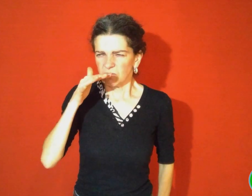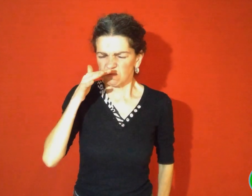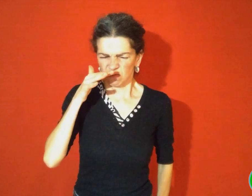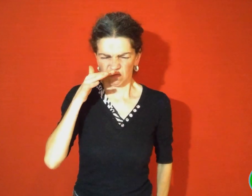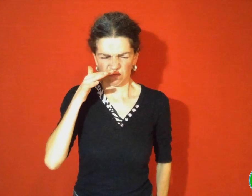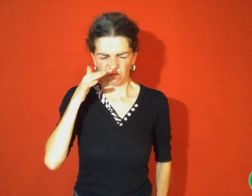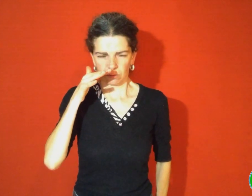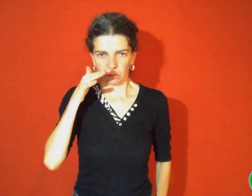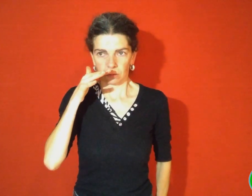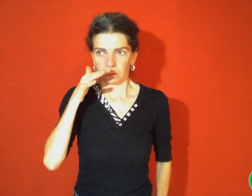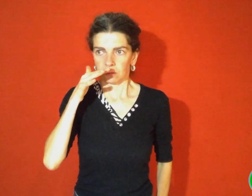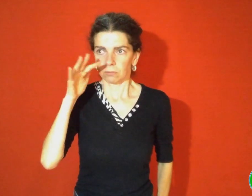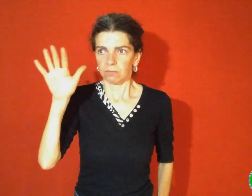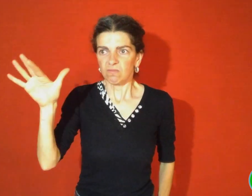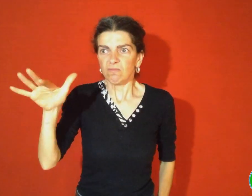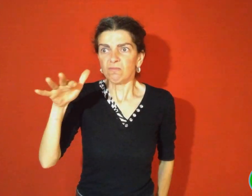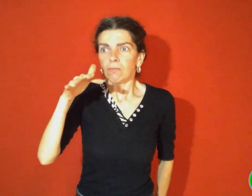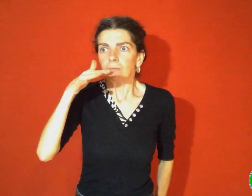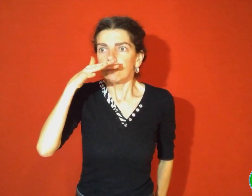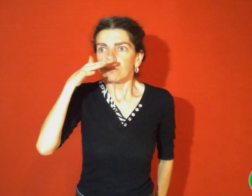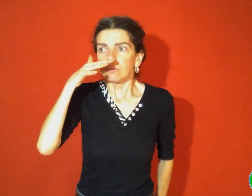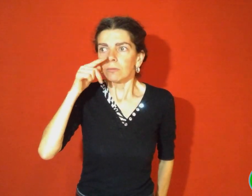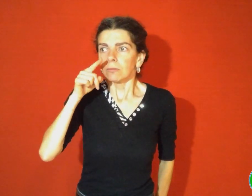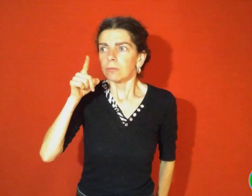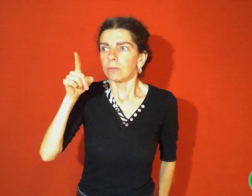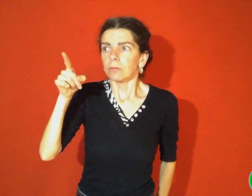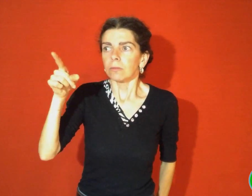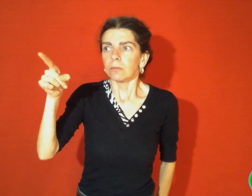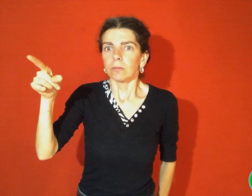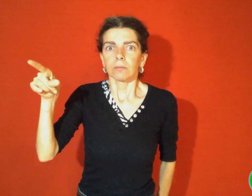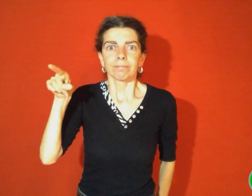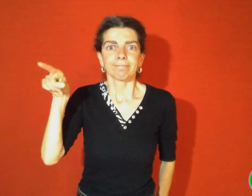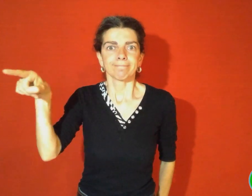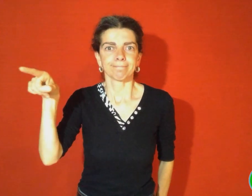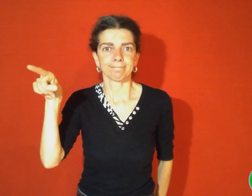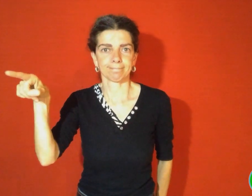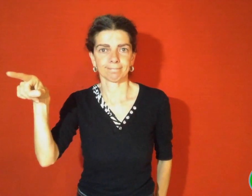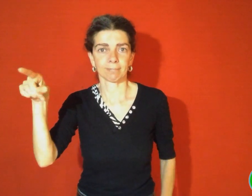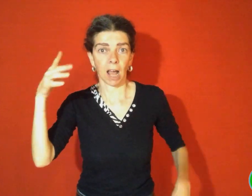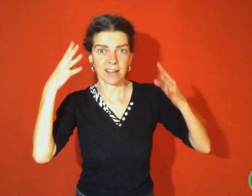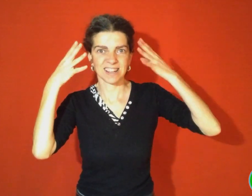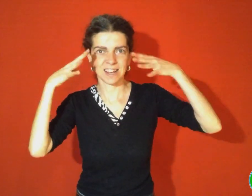Un souffle de la brise matinale lui apporta l'odeur de la petite Zéralda.